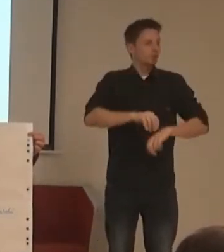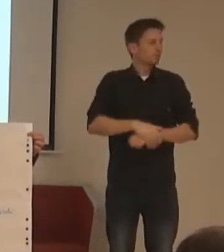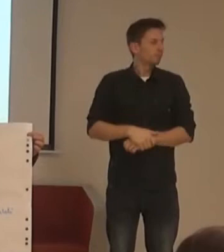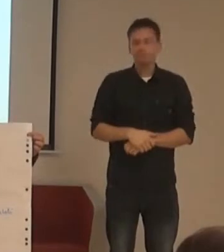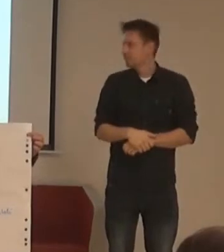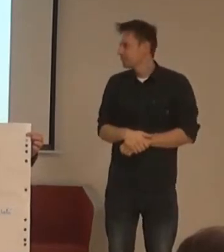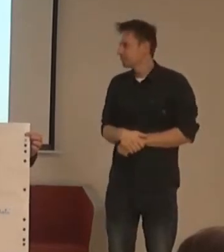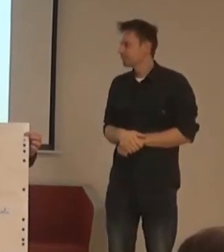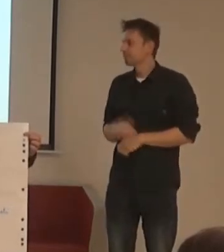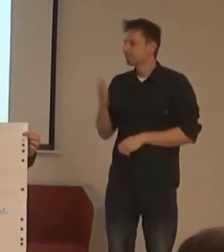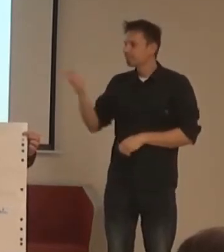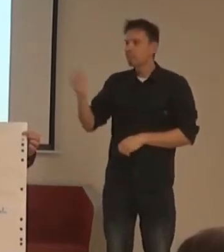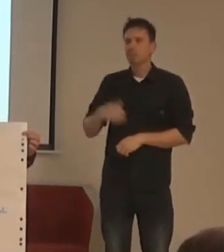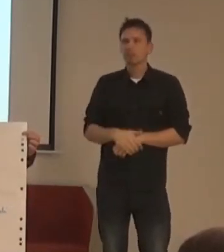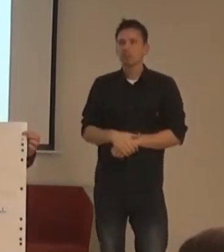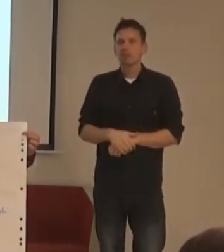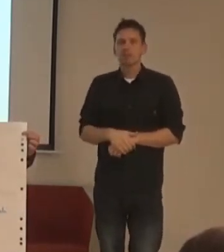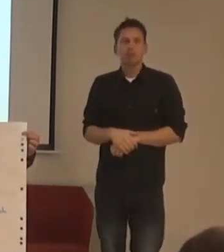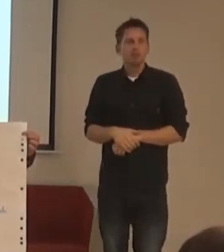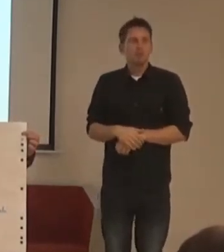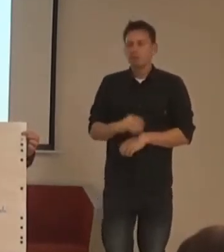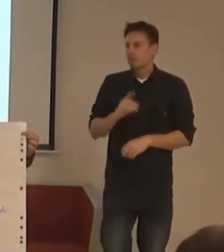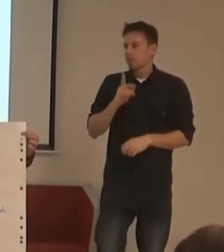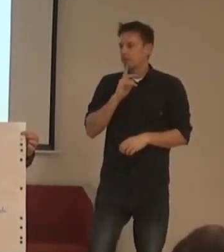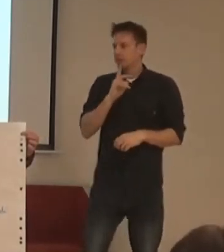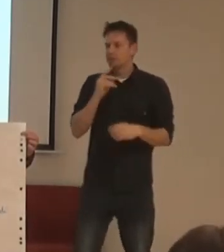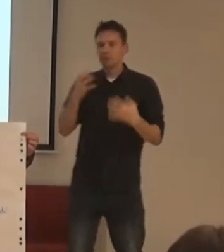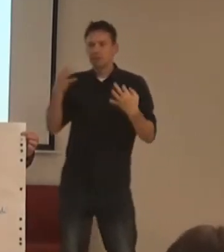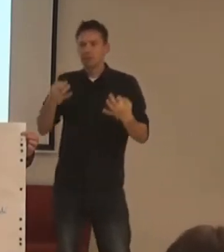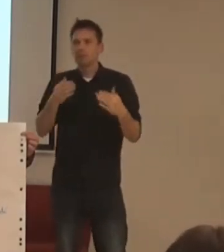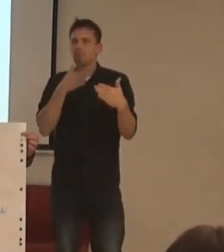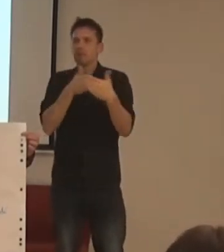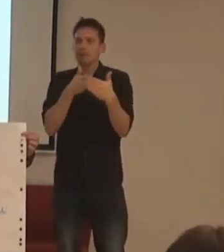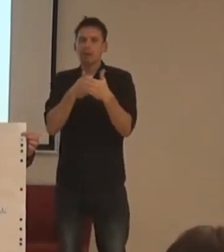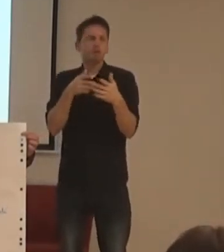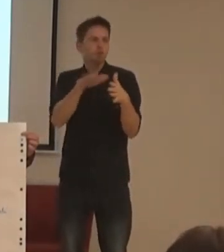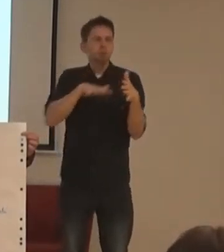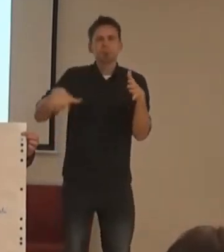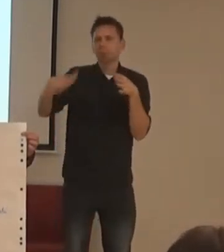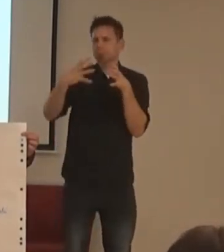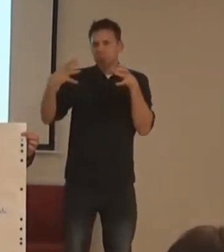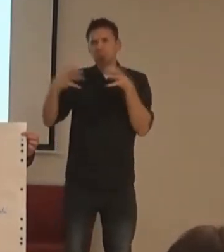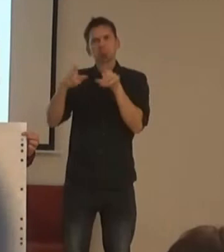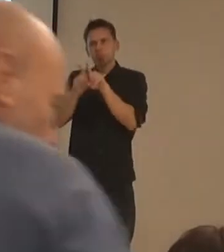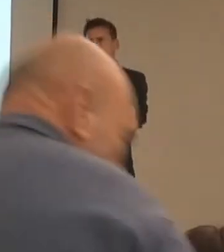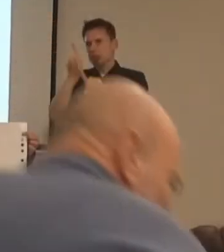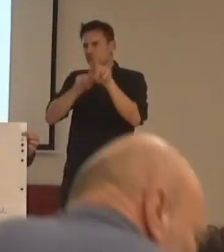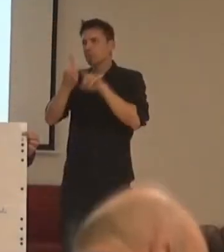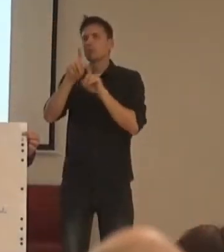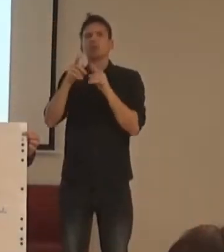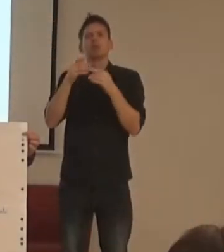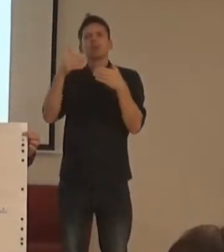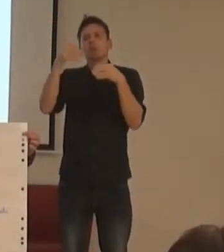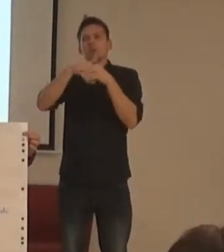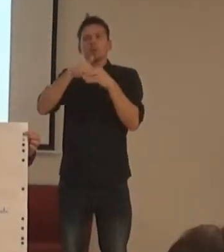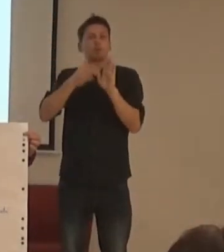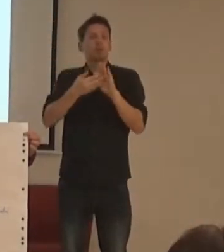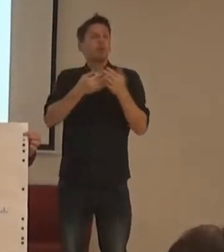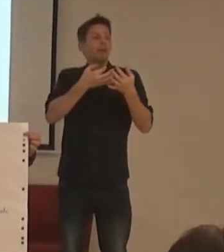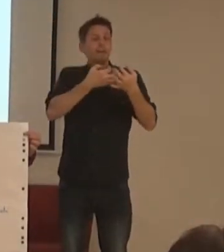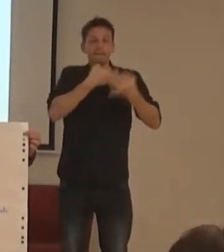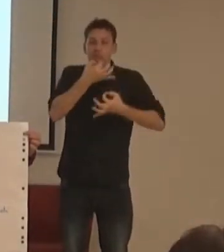Tak já si jenom úplně stručně vyjmenuju prostě bariéry, na kterých jsme si zhodli. Je jimi nepřehlednost informací,